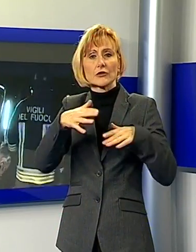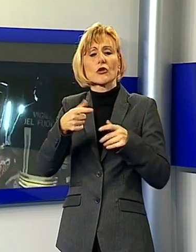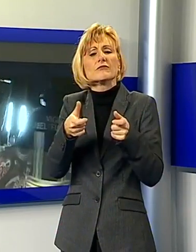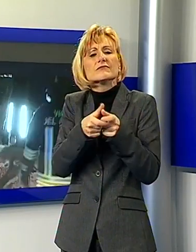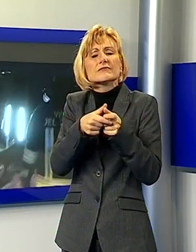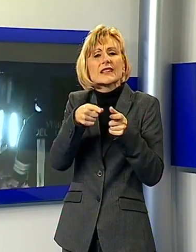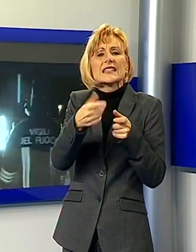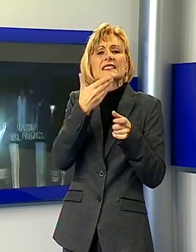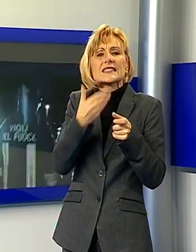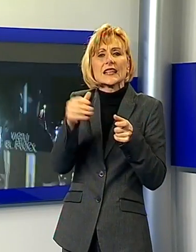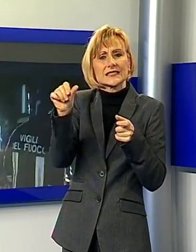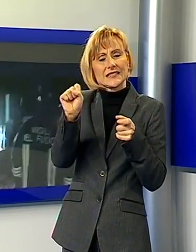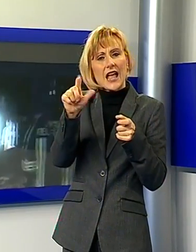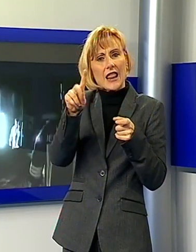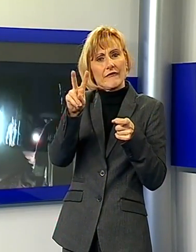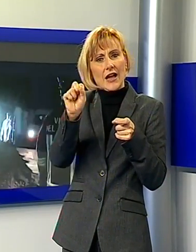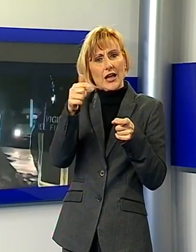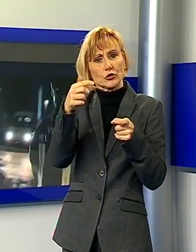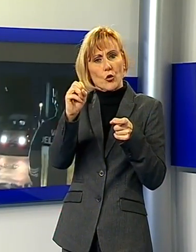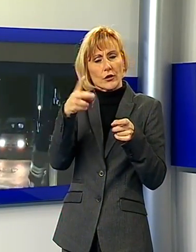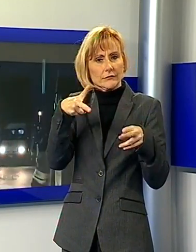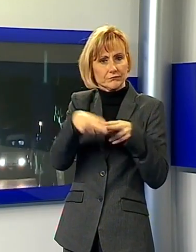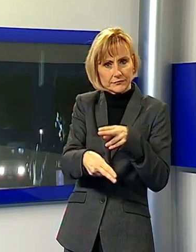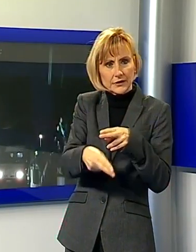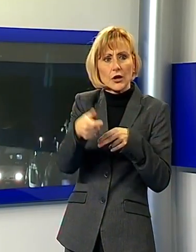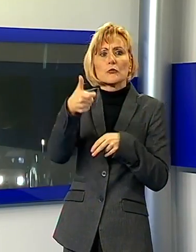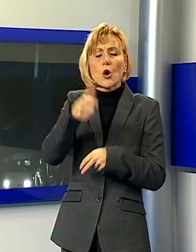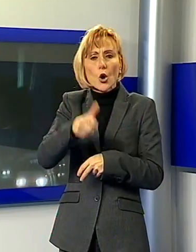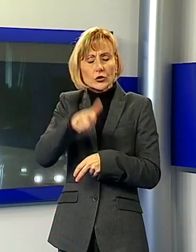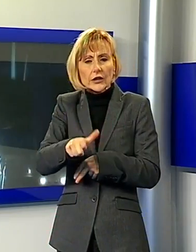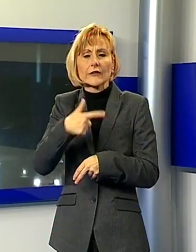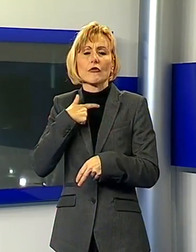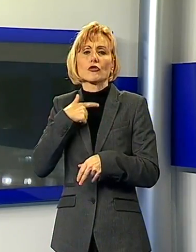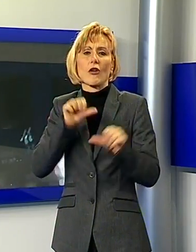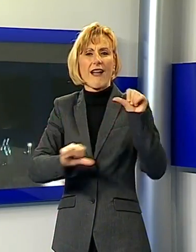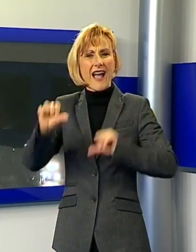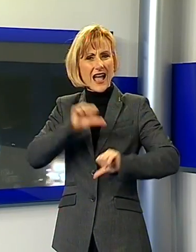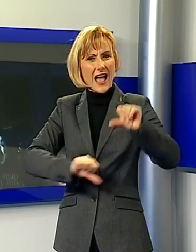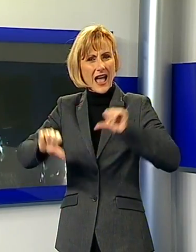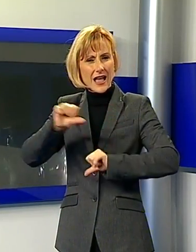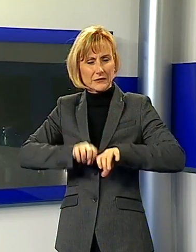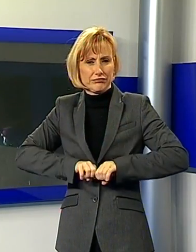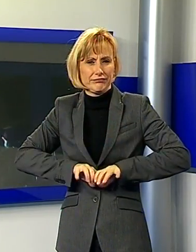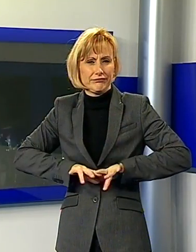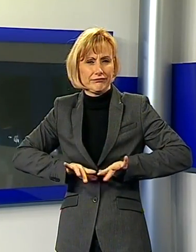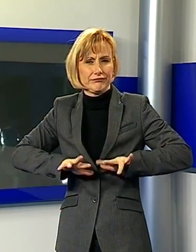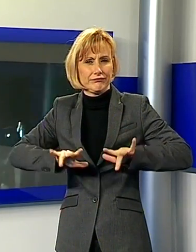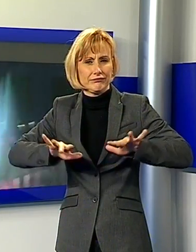comune di Monte Carlo. L'interruzione si è resa necessaria a causa di una fuga di gas dall'azienda metallomeccanica Fomat che